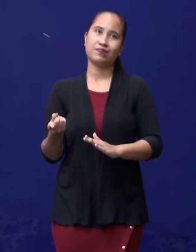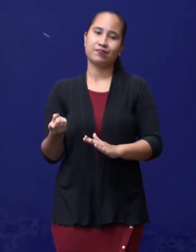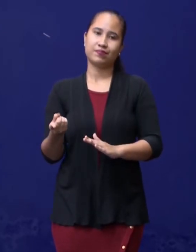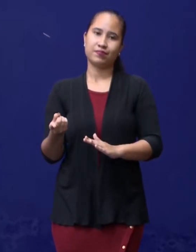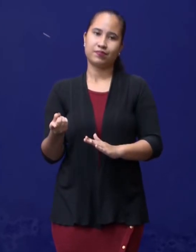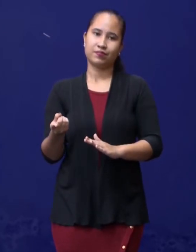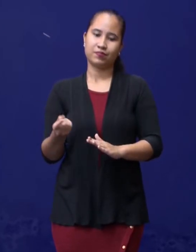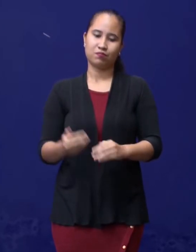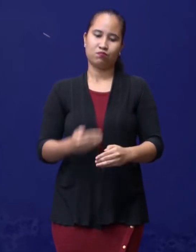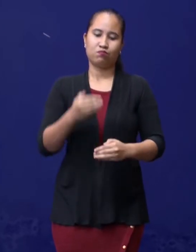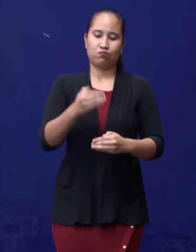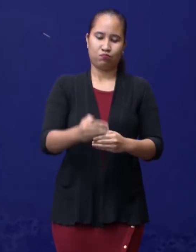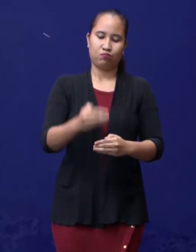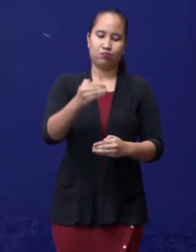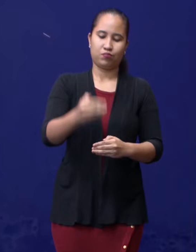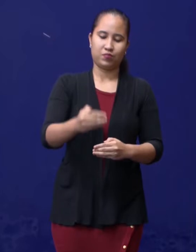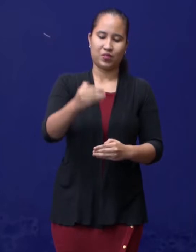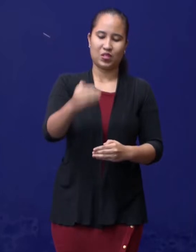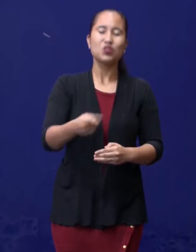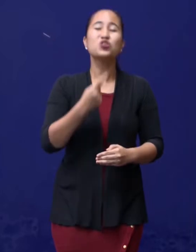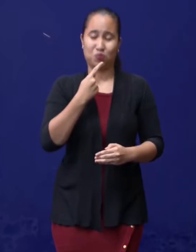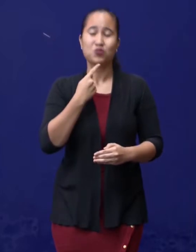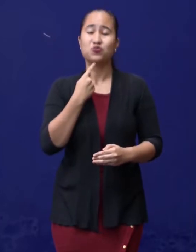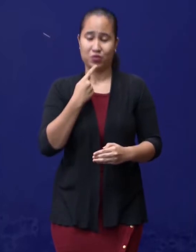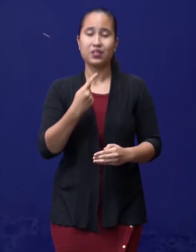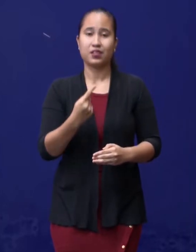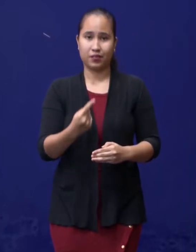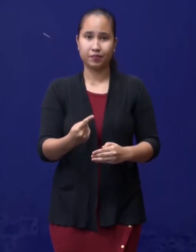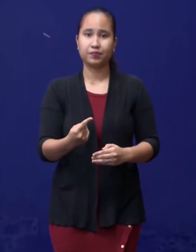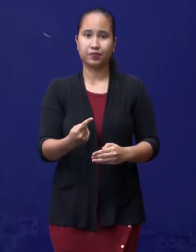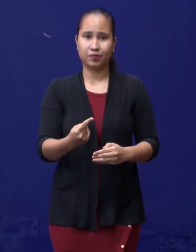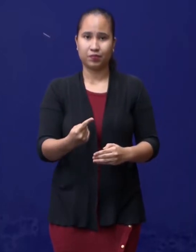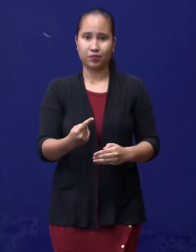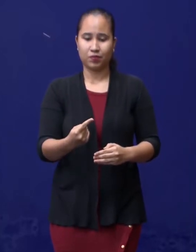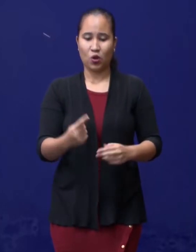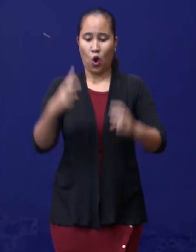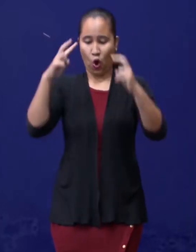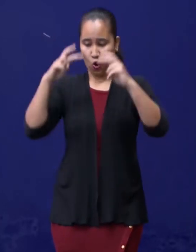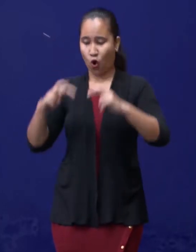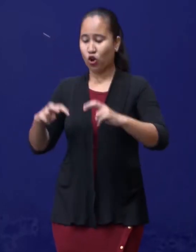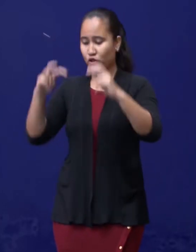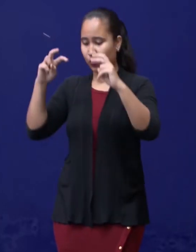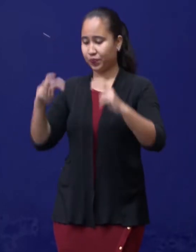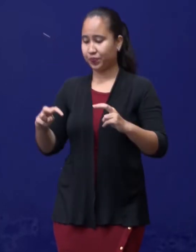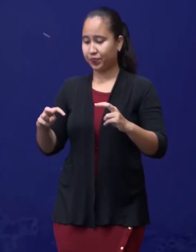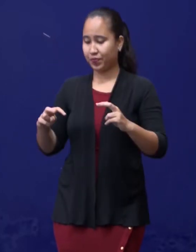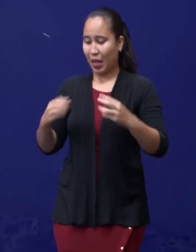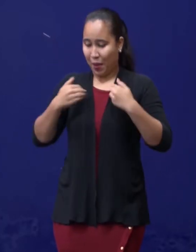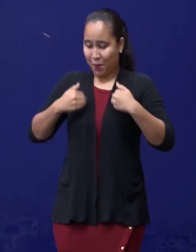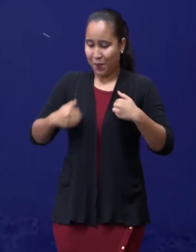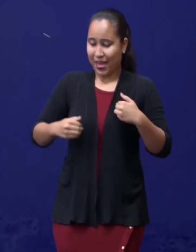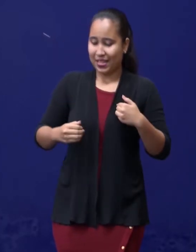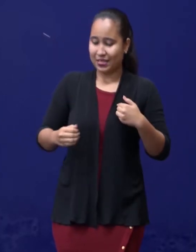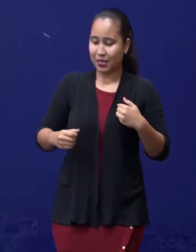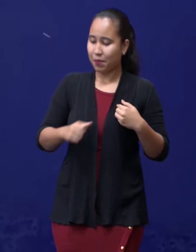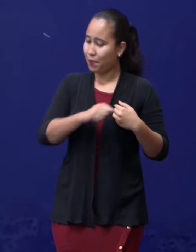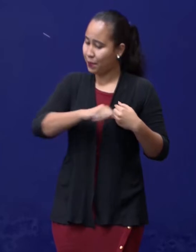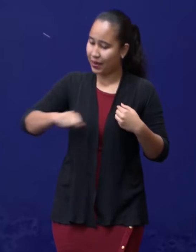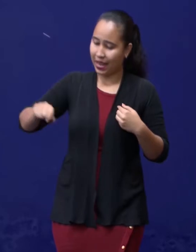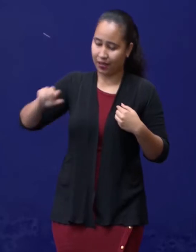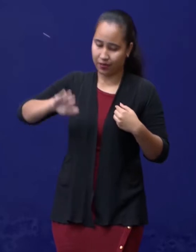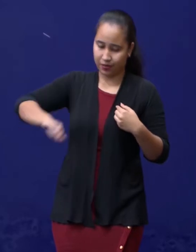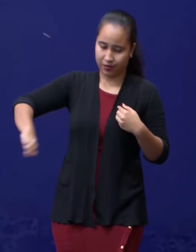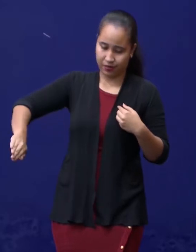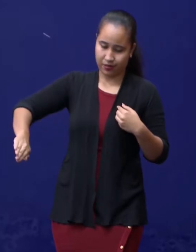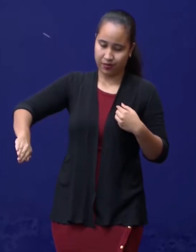Dus, gaandeweg was het reeds de bedoeling om mensen onder gecontroleerde omstandigheden ergens onder te brengen en dan gaan kijken